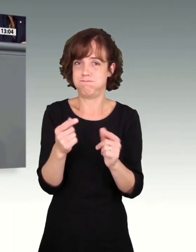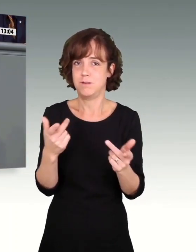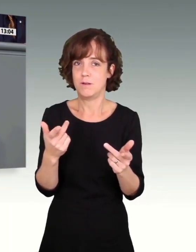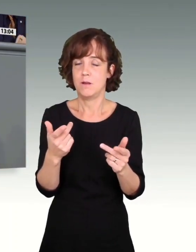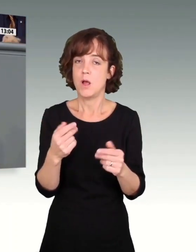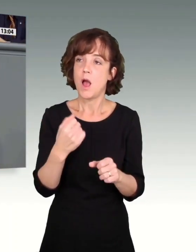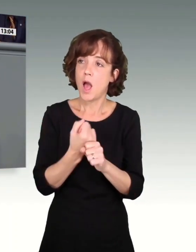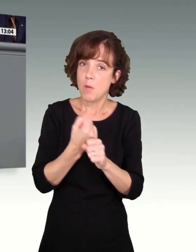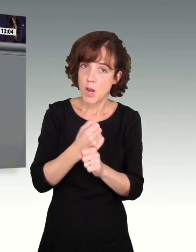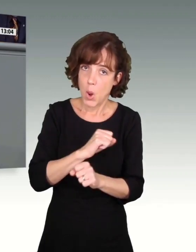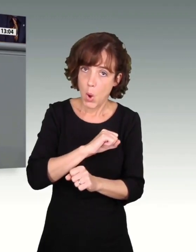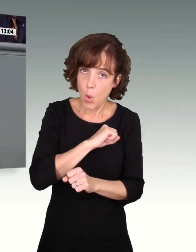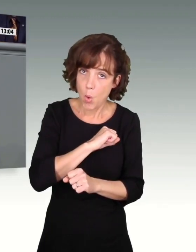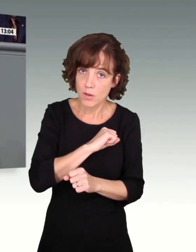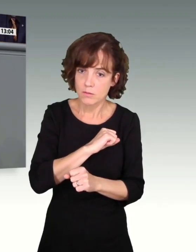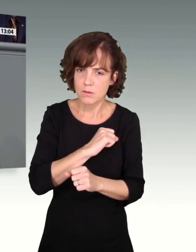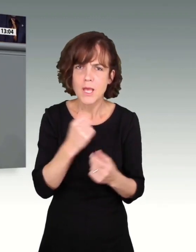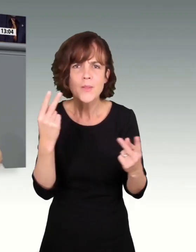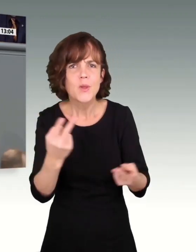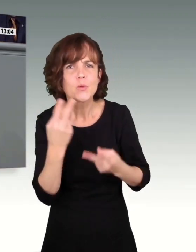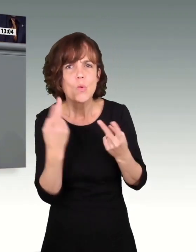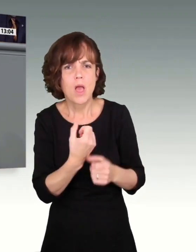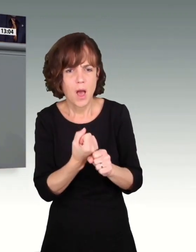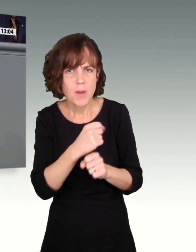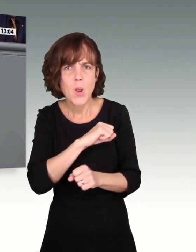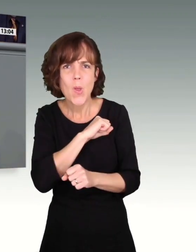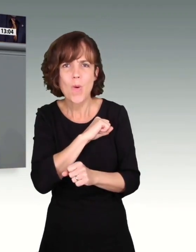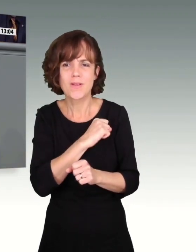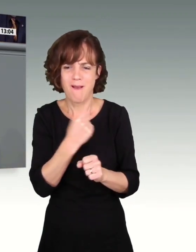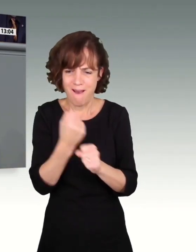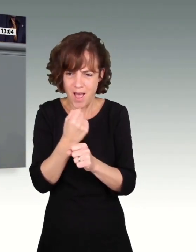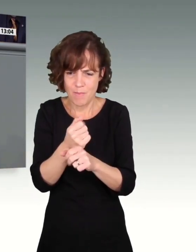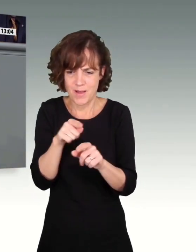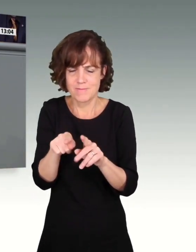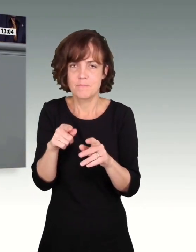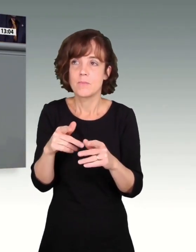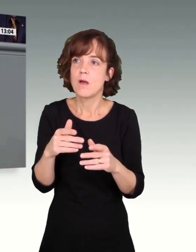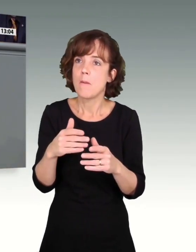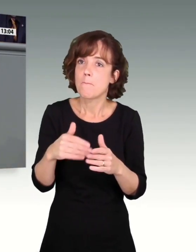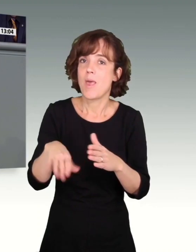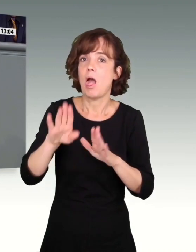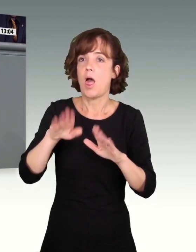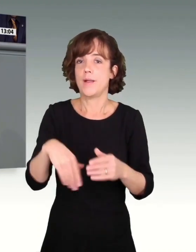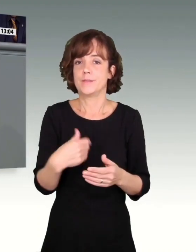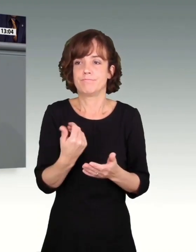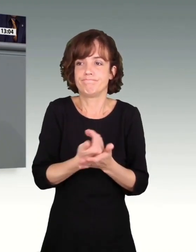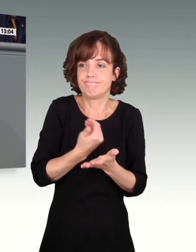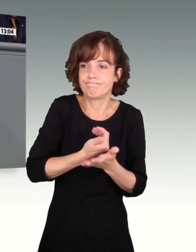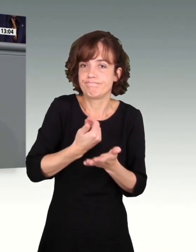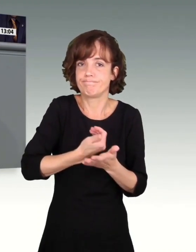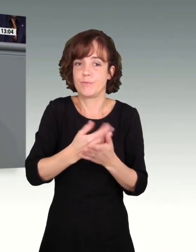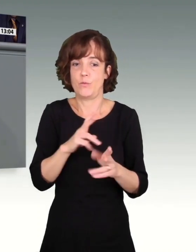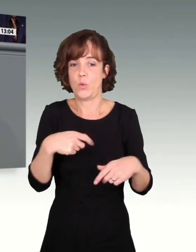Arbeit? Lohnt sich Arbeit? Ja, natürlich lohnt sich Arbeit. Arbeit macht den Unterschied. Arbeit ist mehr als Broterwerb. Und wer